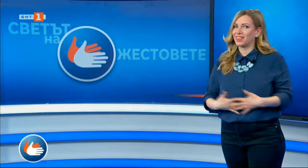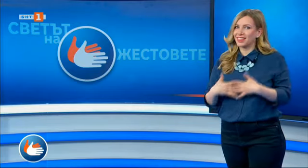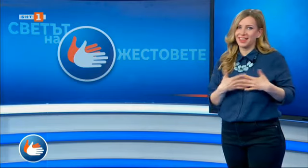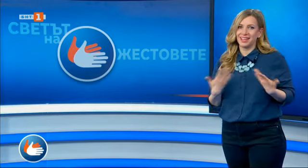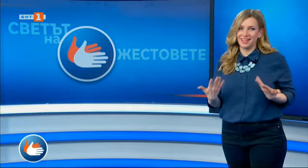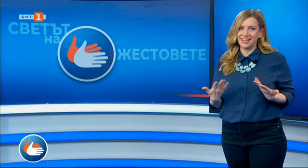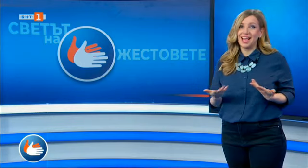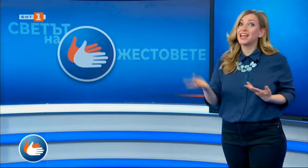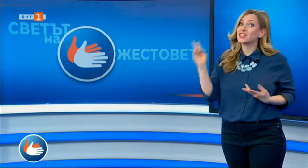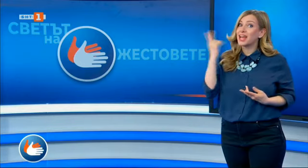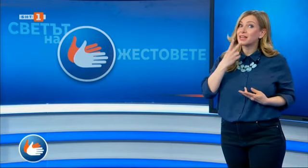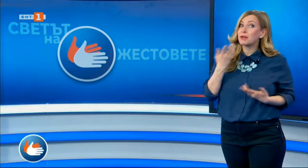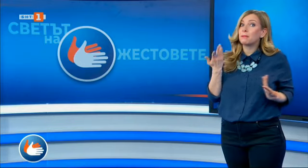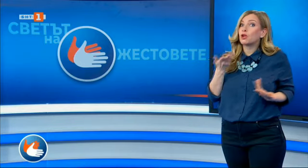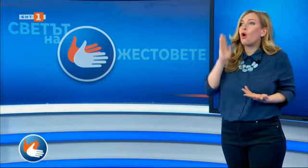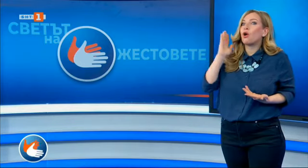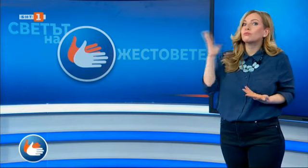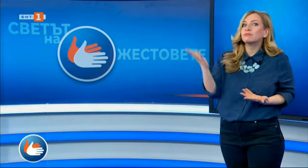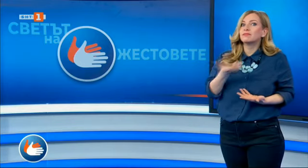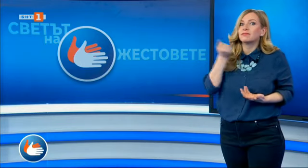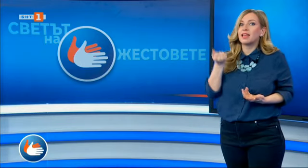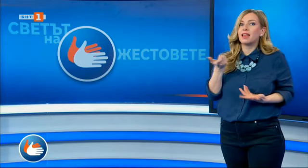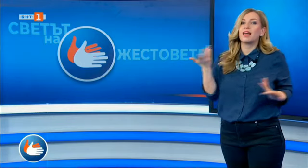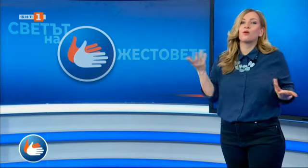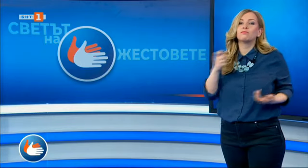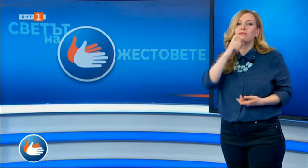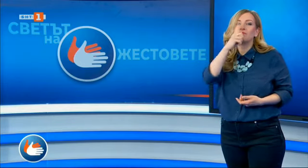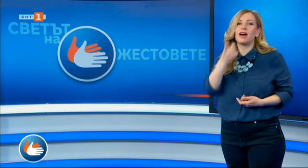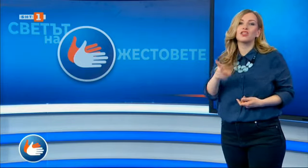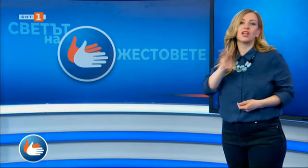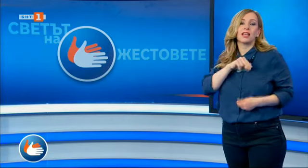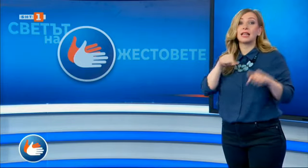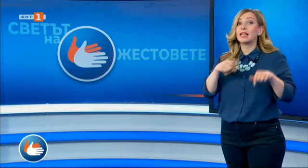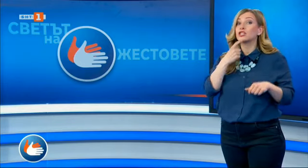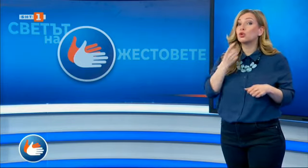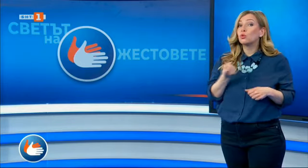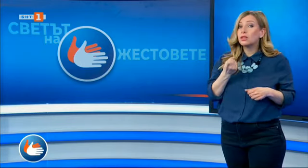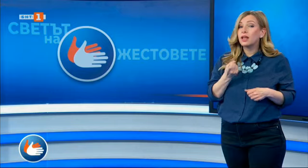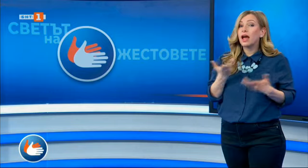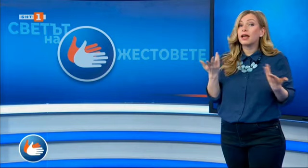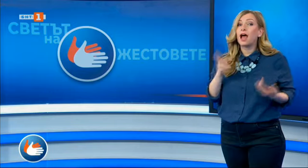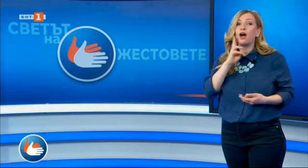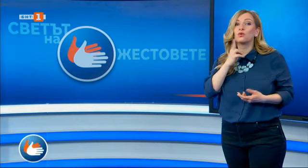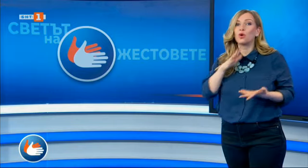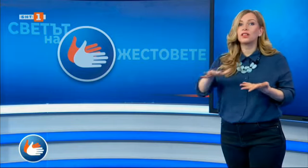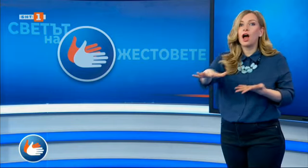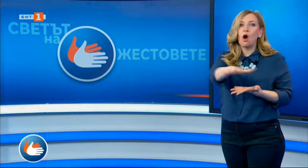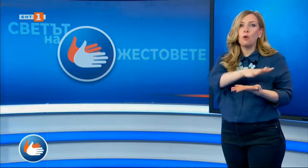Ще разберем при кой отиде една от най-значимите награди тази година и как глухата общност получи своето